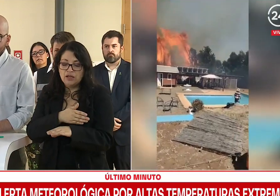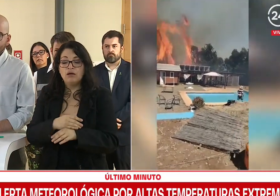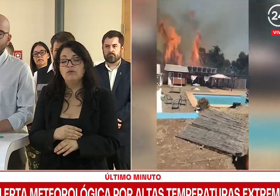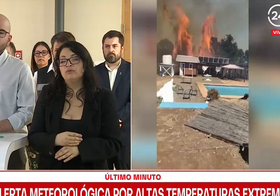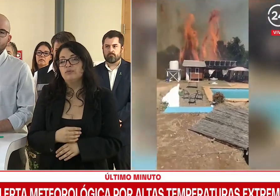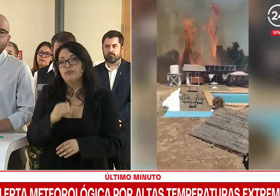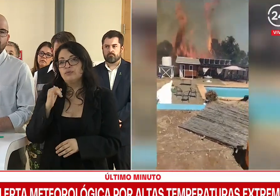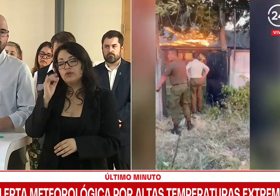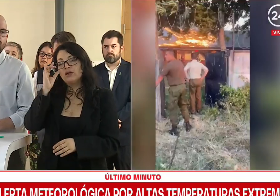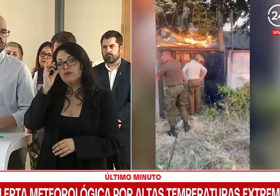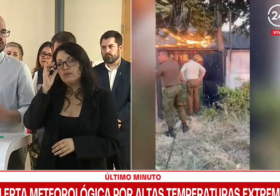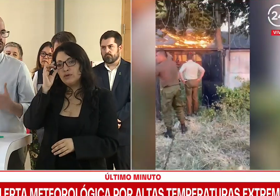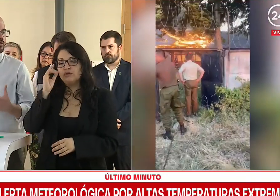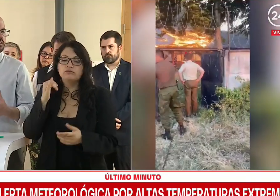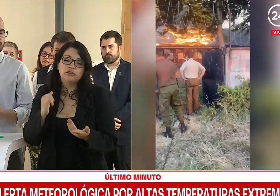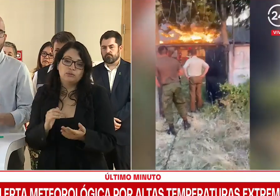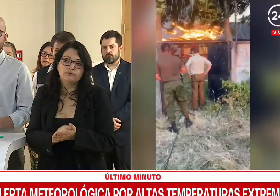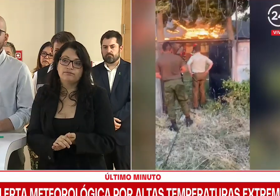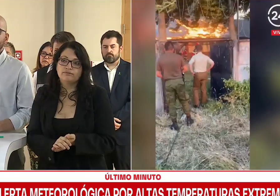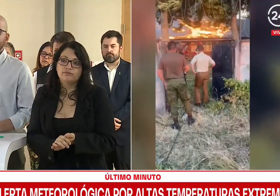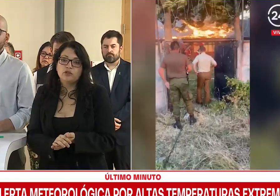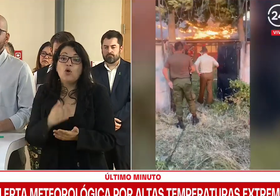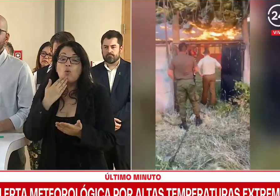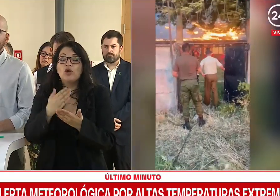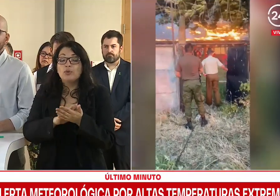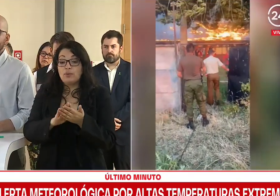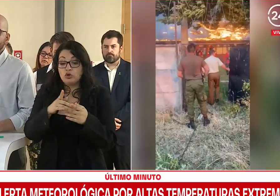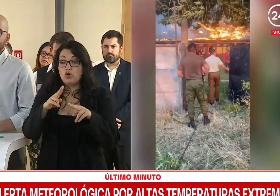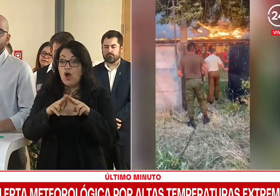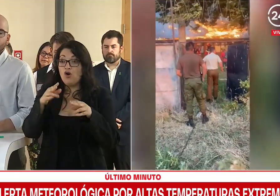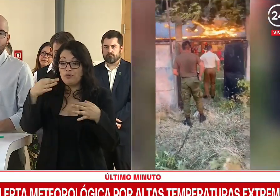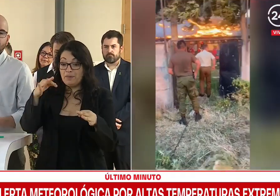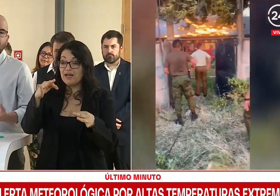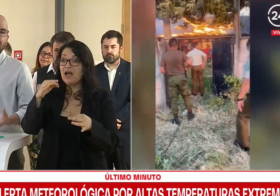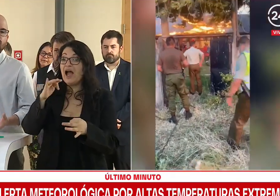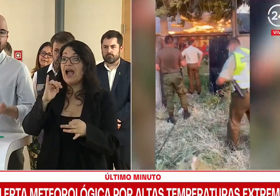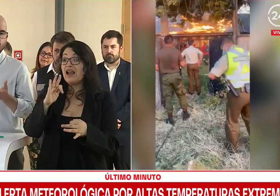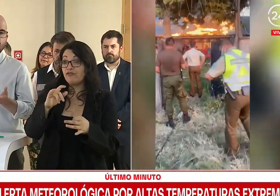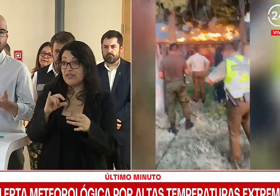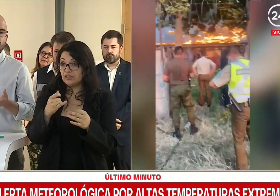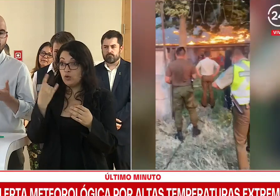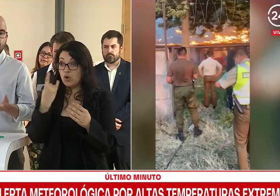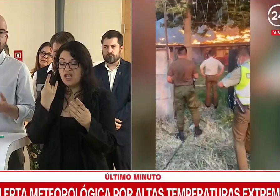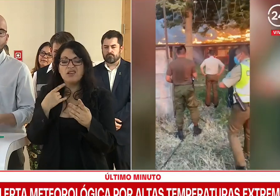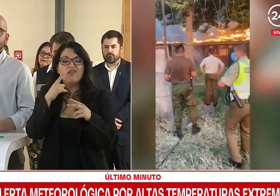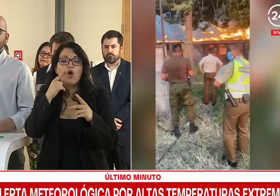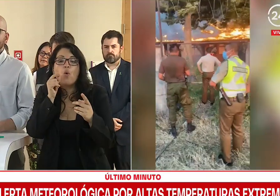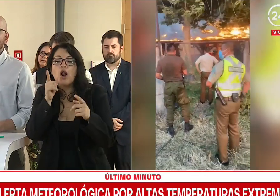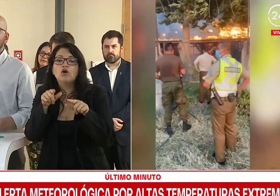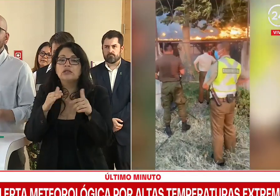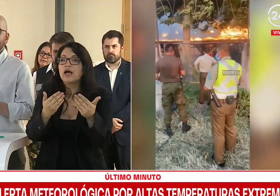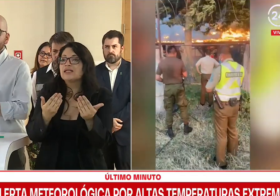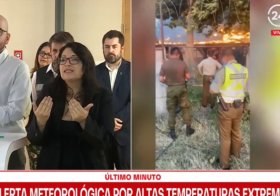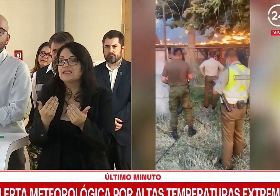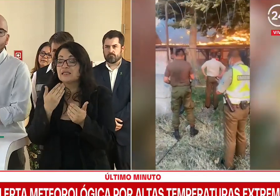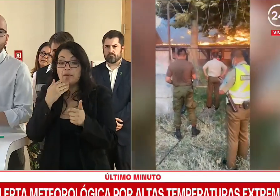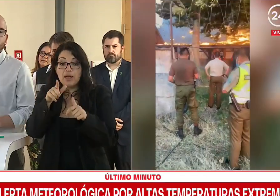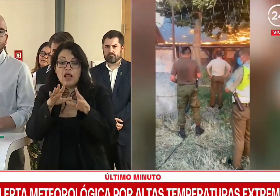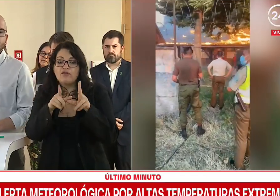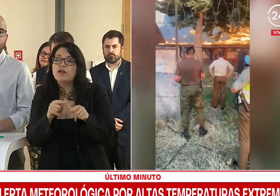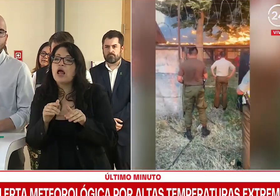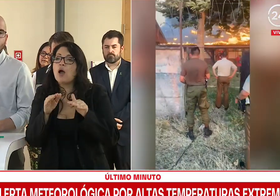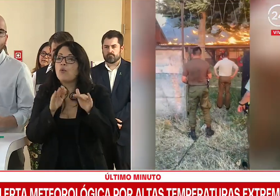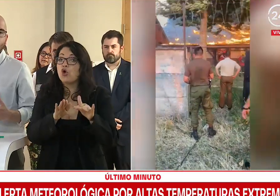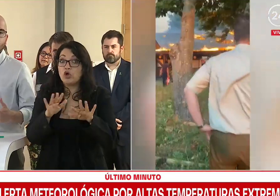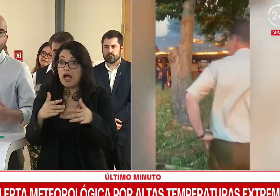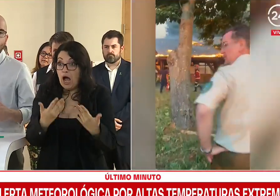Bueno, precisamente eso es lo que uno hace una vez que genera las fichas básicas de emergencia, levanta cuál es la demanda, apoya a las familias en la